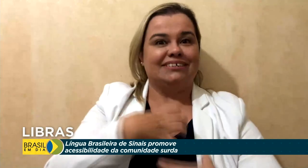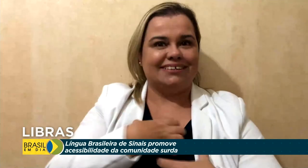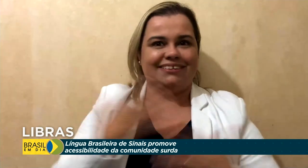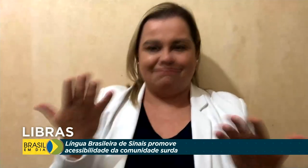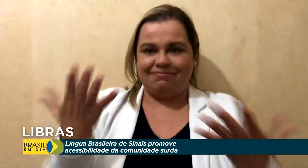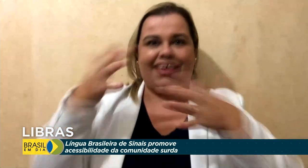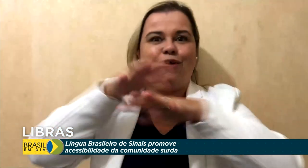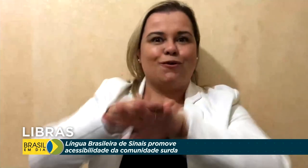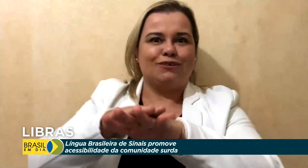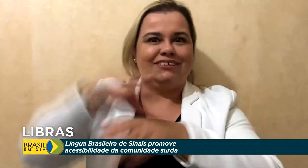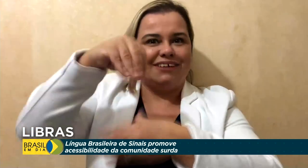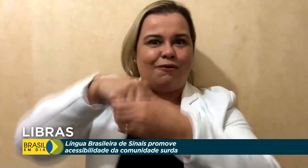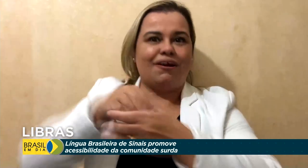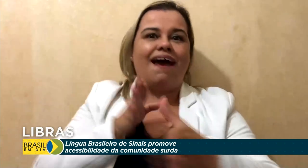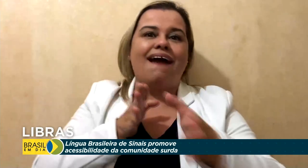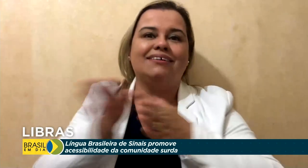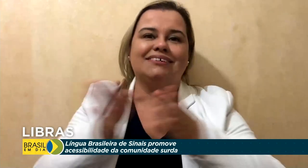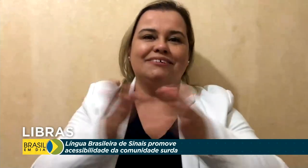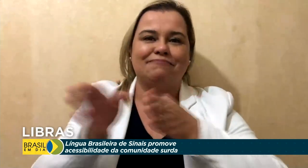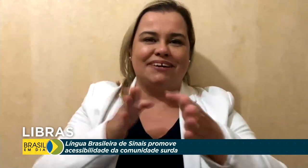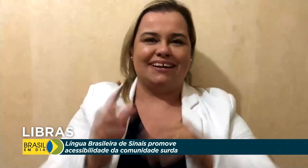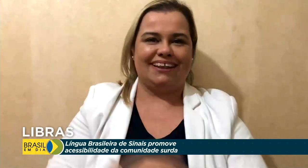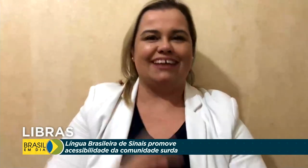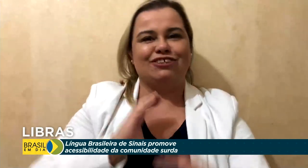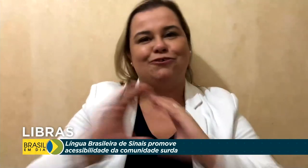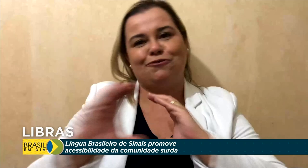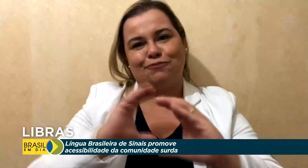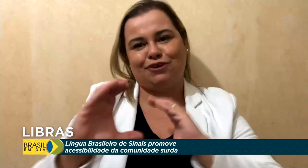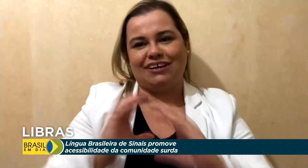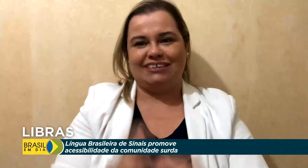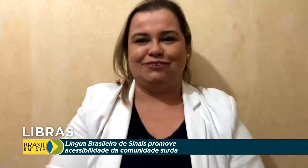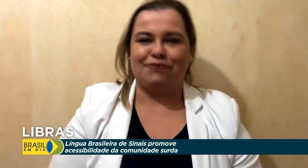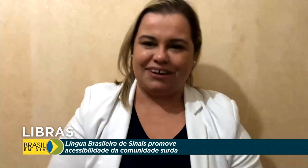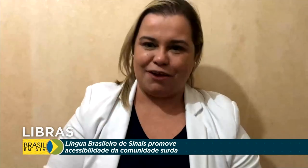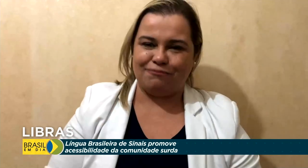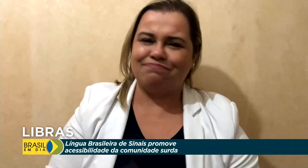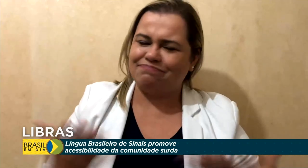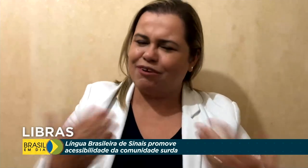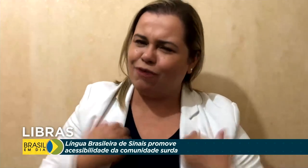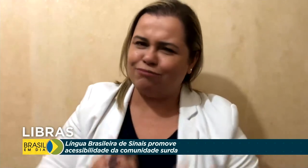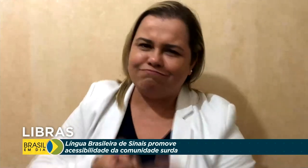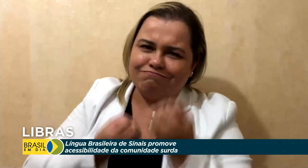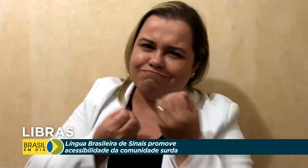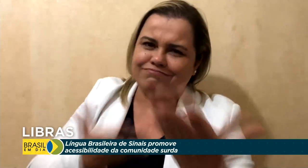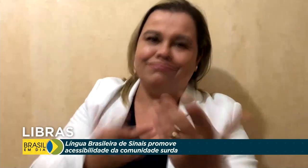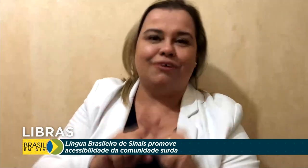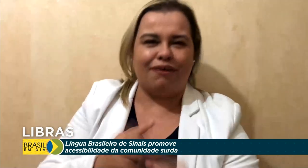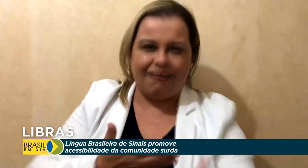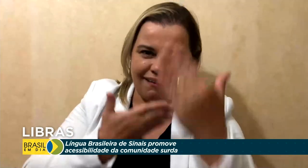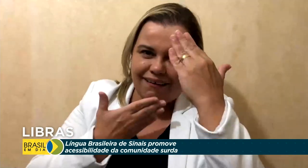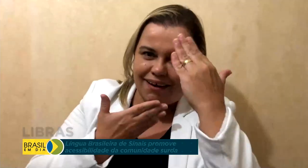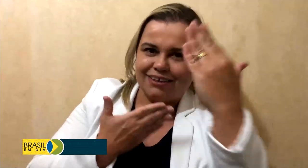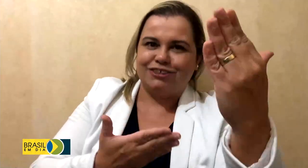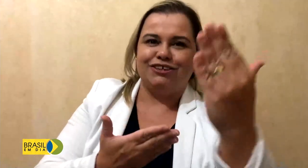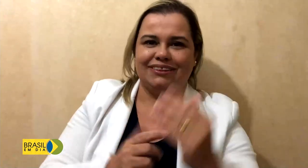brasileiros para que, assim, os surdos sejam incluídos na sociedade pela acessibilidade